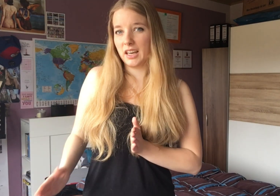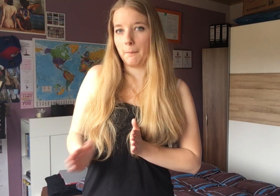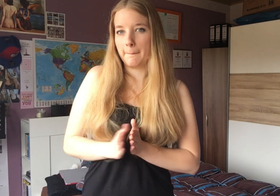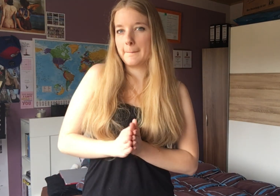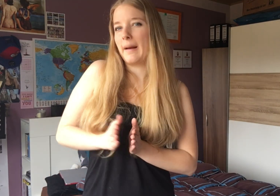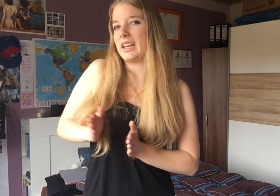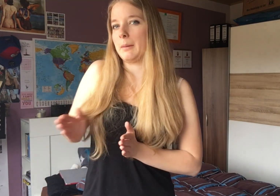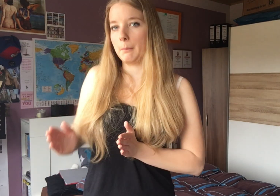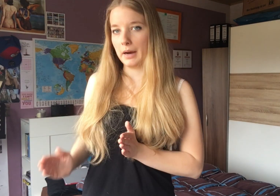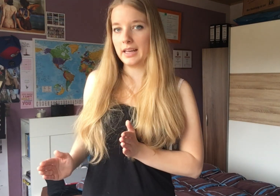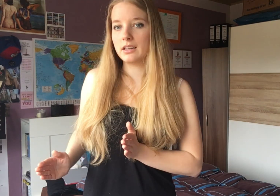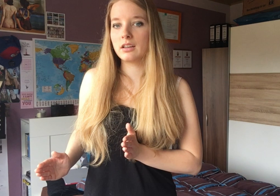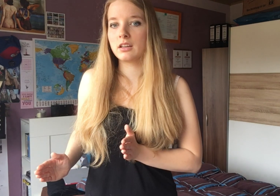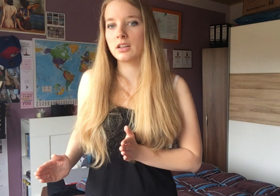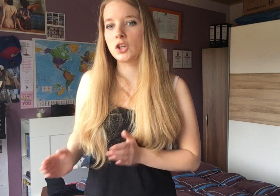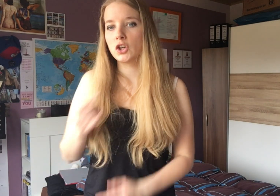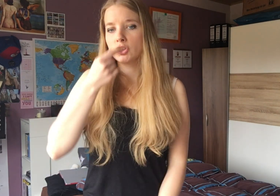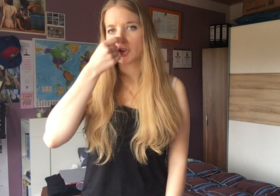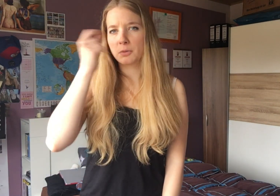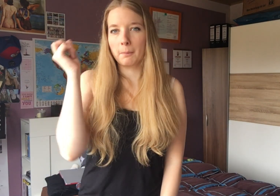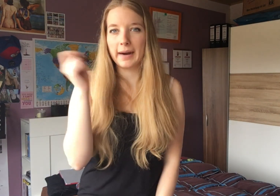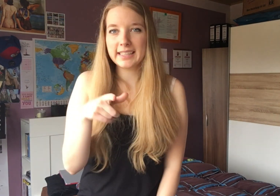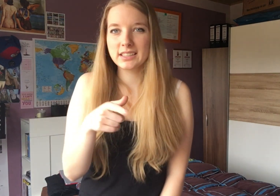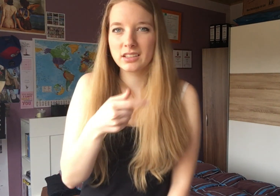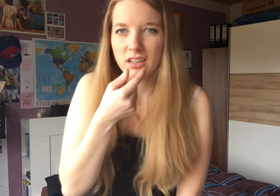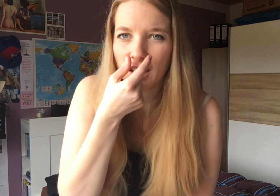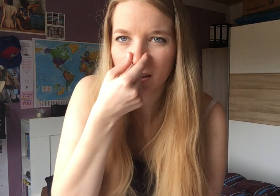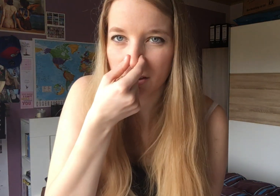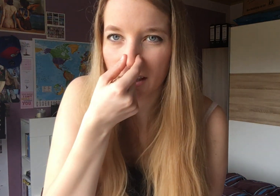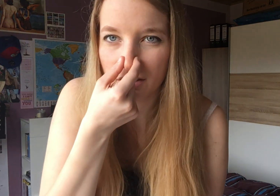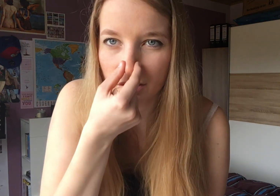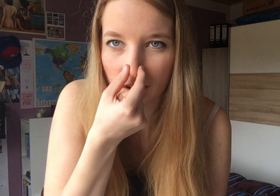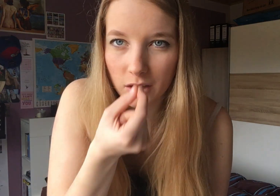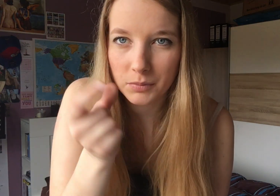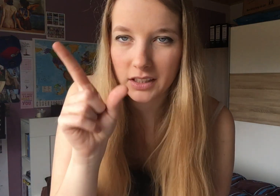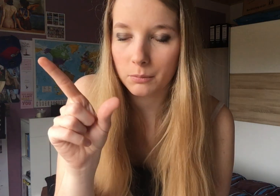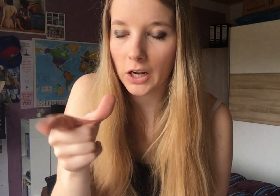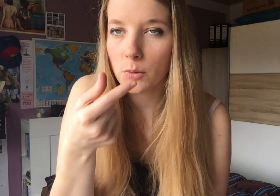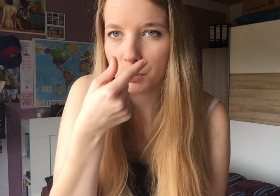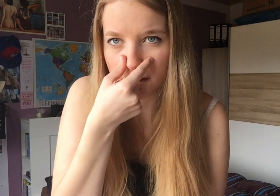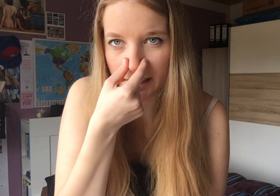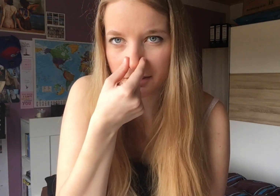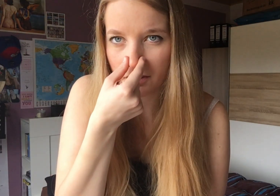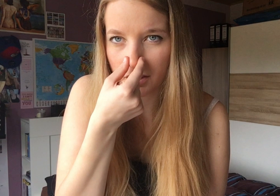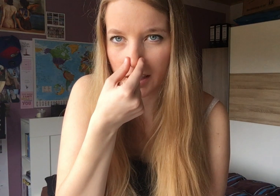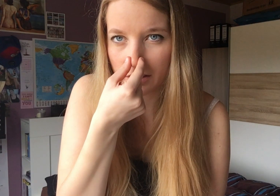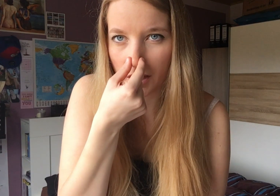nebenbei schmeißt. Also, so, äh, mit dem Daumen und mit dem Zeigefinger von der Nase